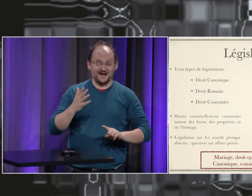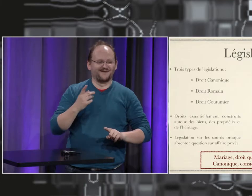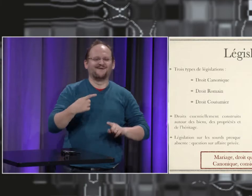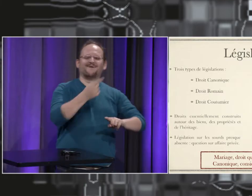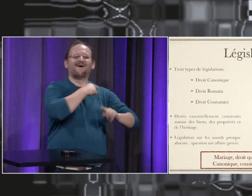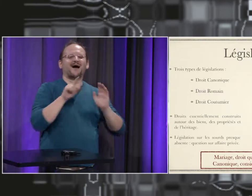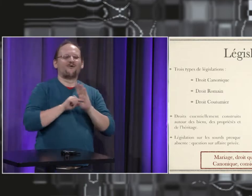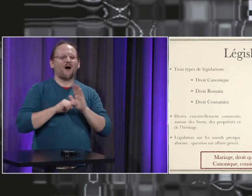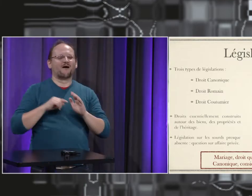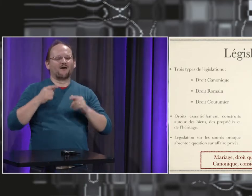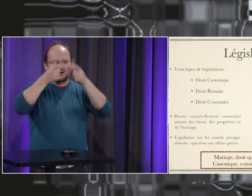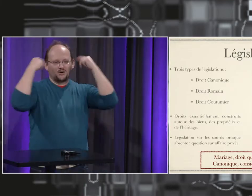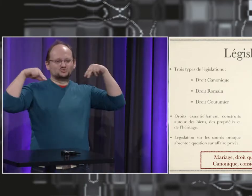il y avait à l'époque donc deux lois différentes